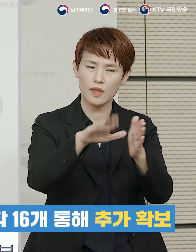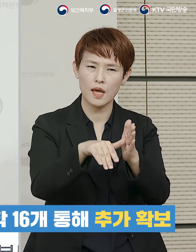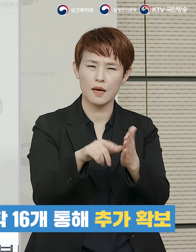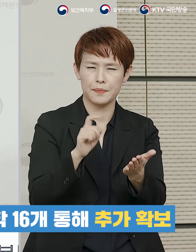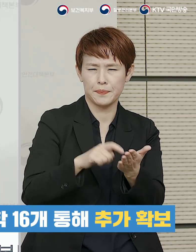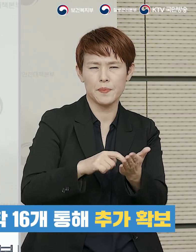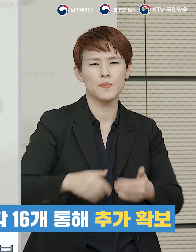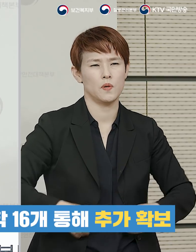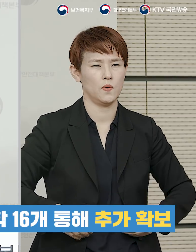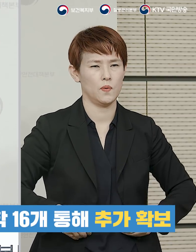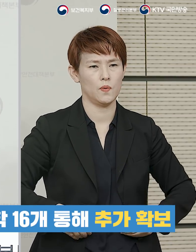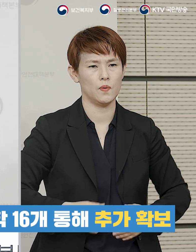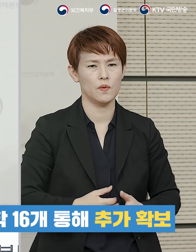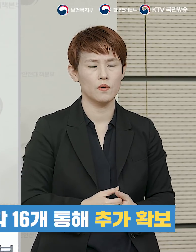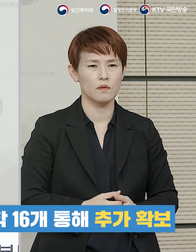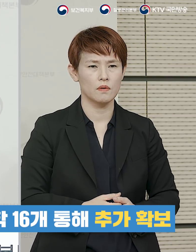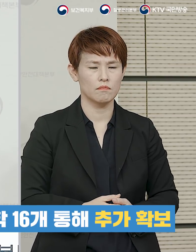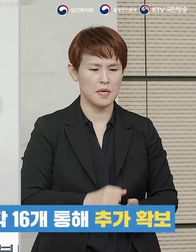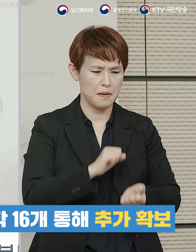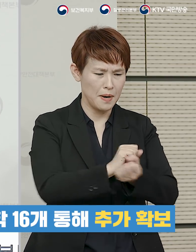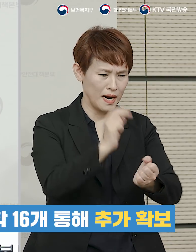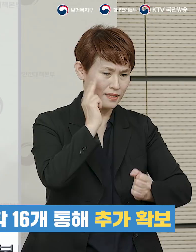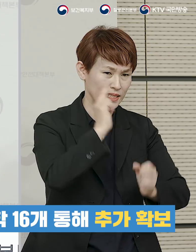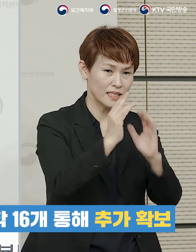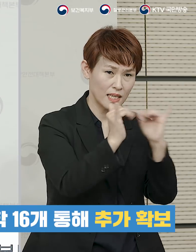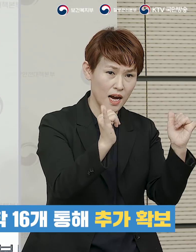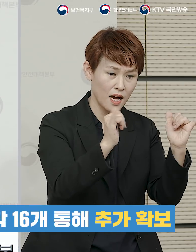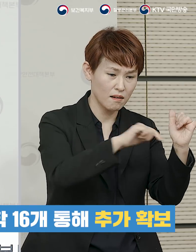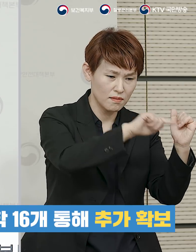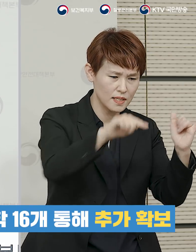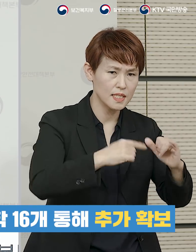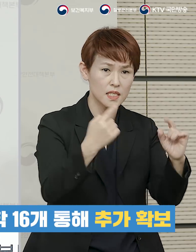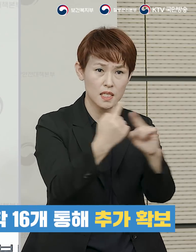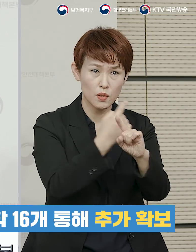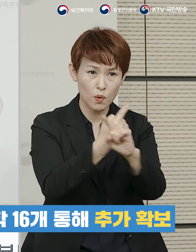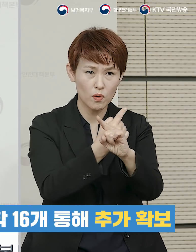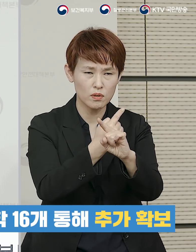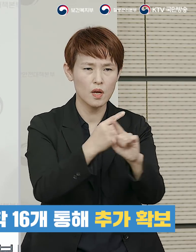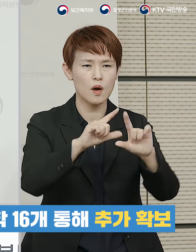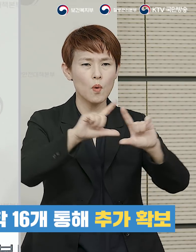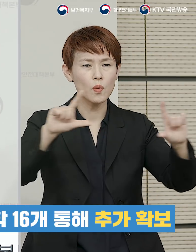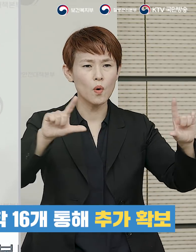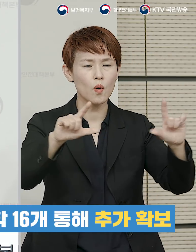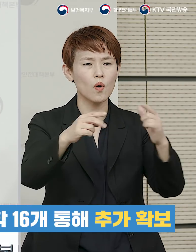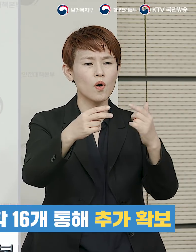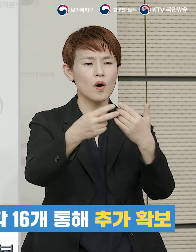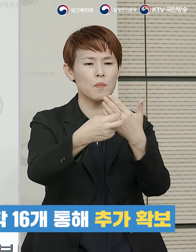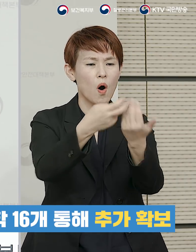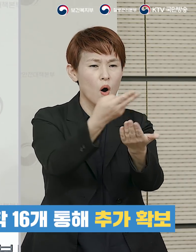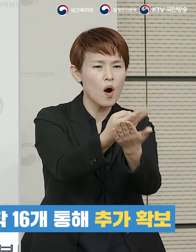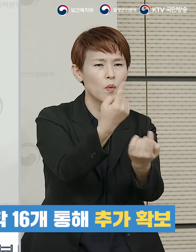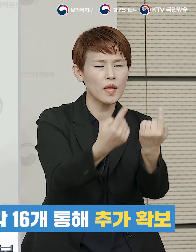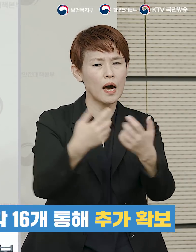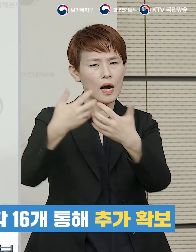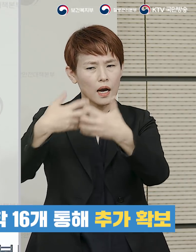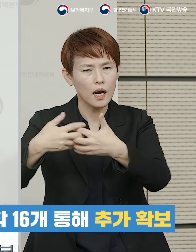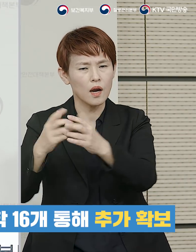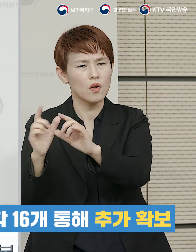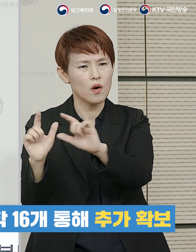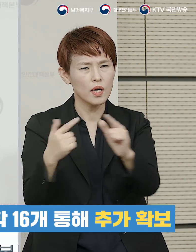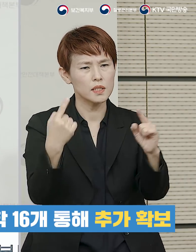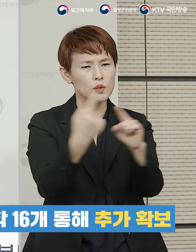있을 것 같고 다음 주에도 좀 서둘러야 되는데 다만 중증 질환 치료에 있어서는 일반적인 병실보다도